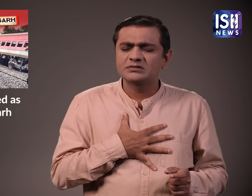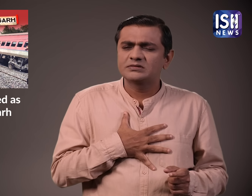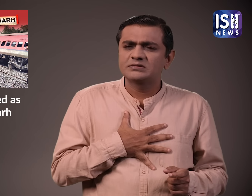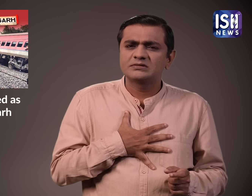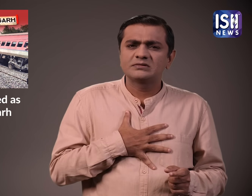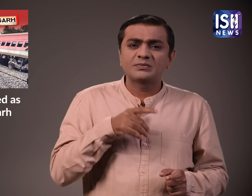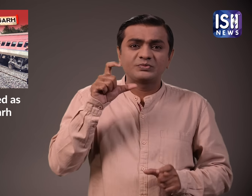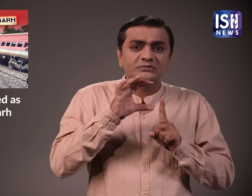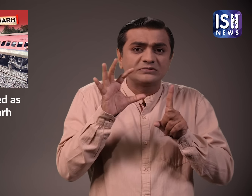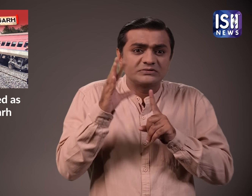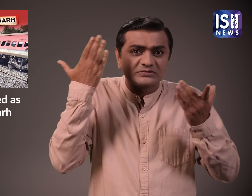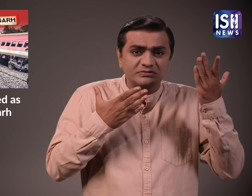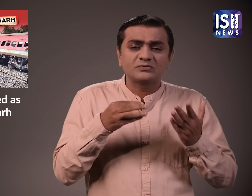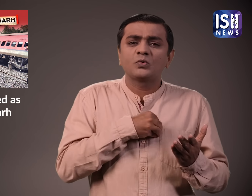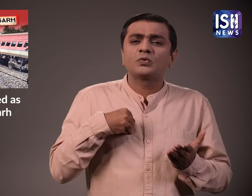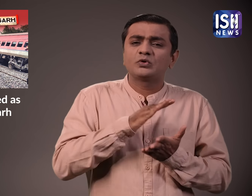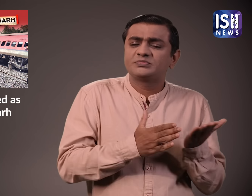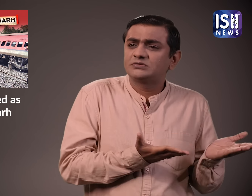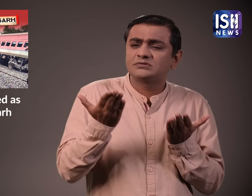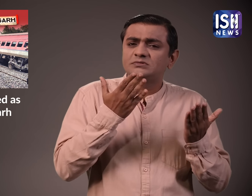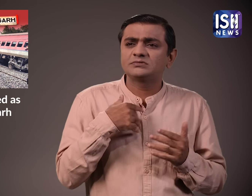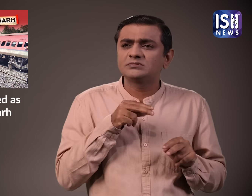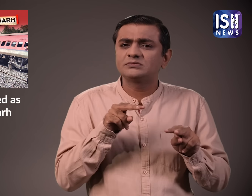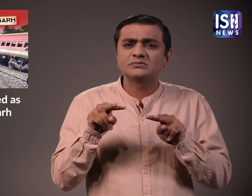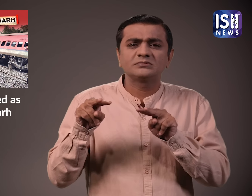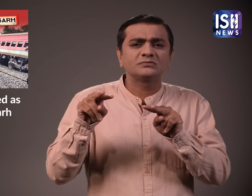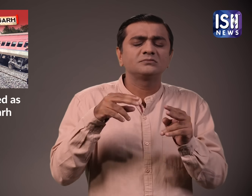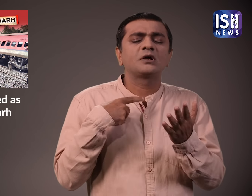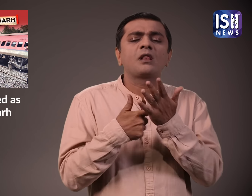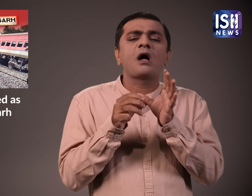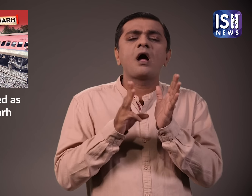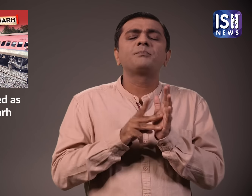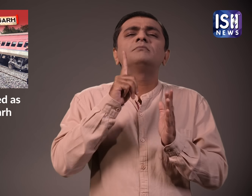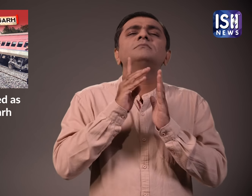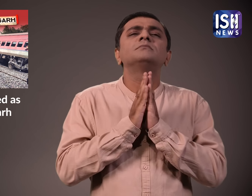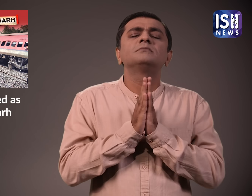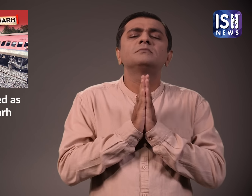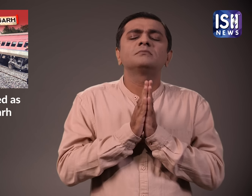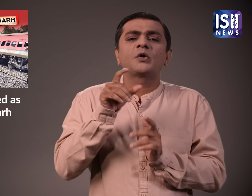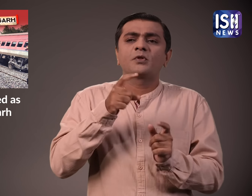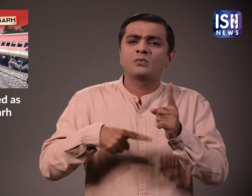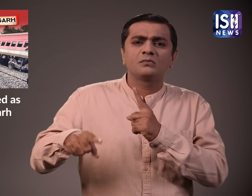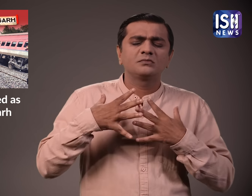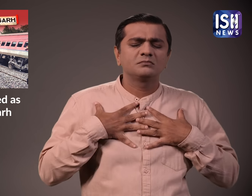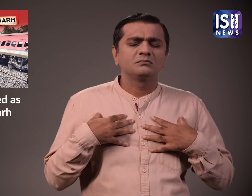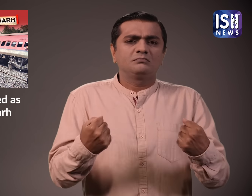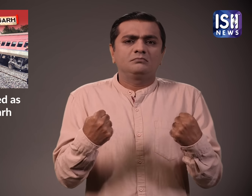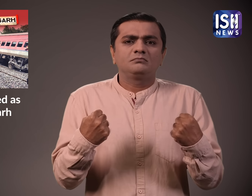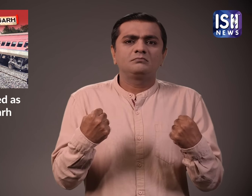उन्होंने कहा घायलों को अस्पताल ले जाया गया है मैं प्रभुशी राम से घायलों के शीग्र स्वास्त होने